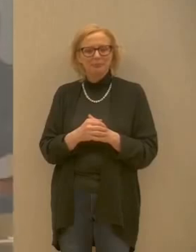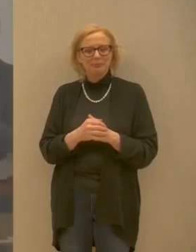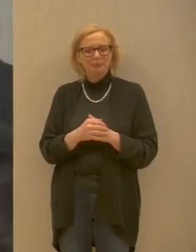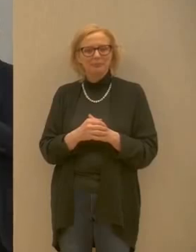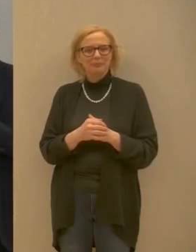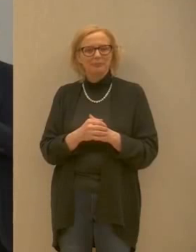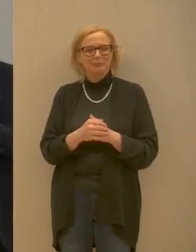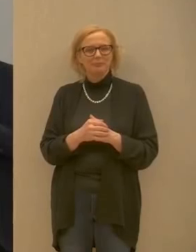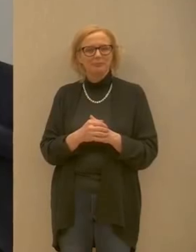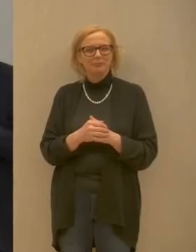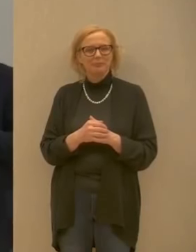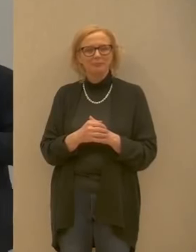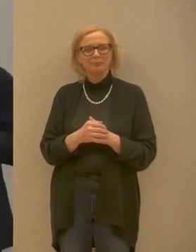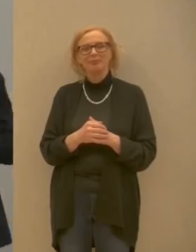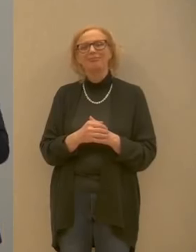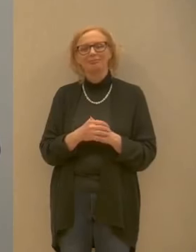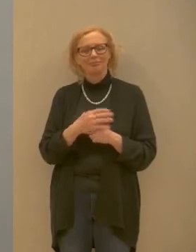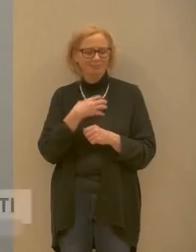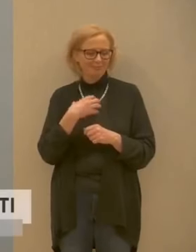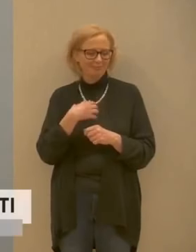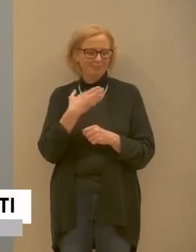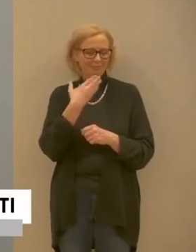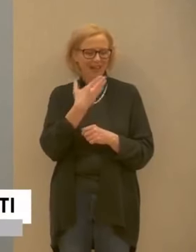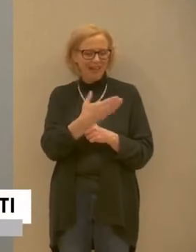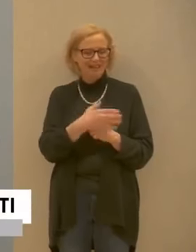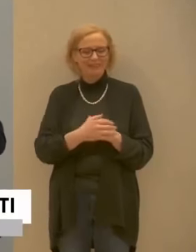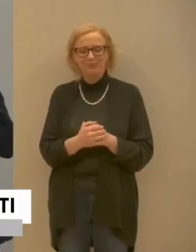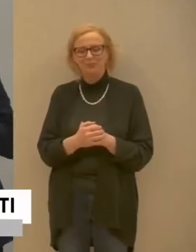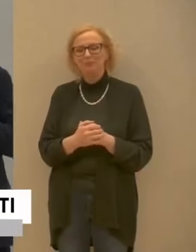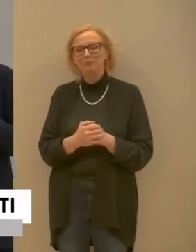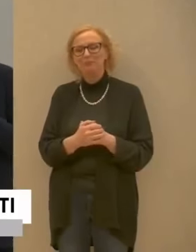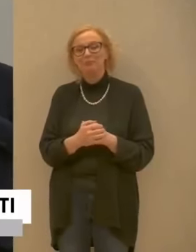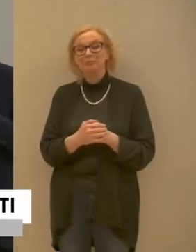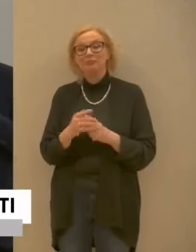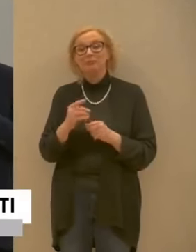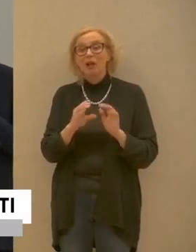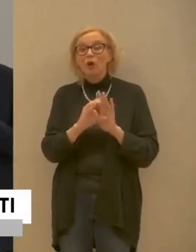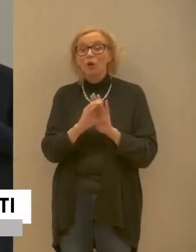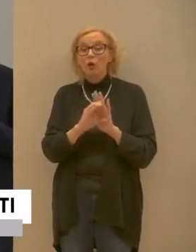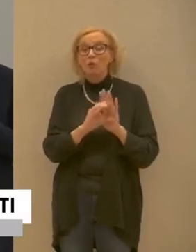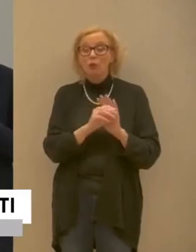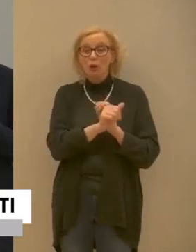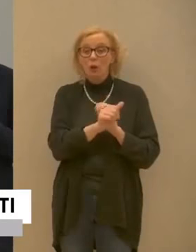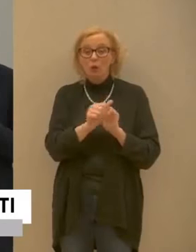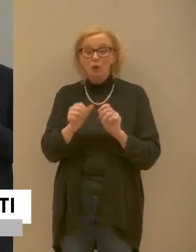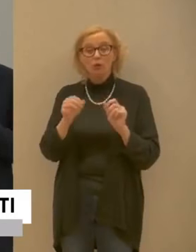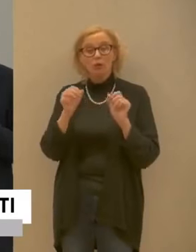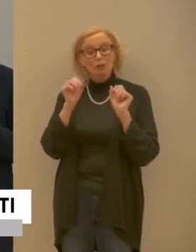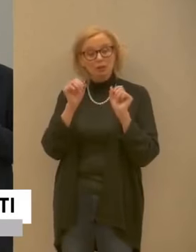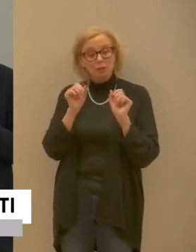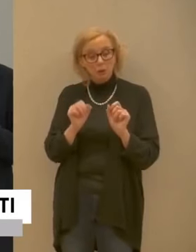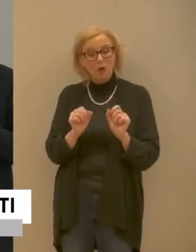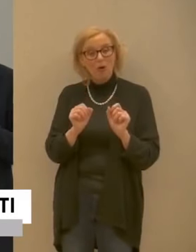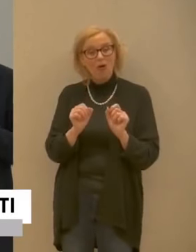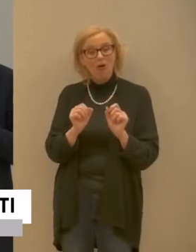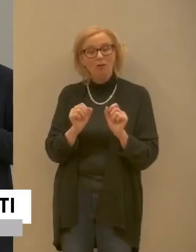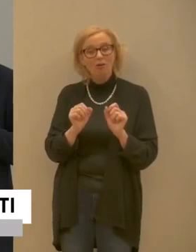allora assessore grazie per quanto riguarda la situazione comune per comune riusciamo a